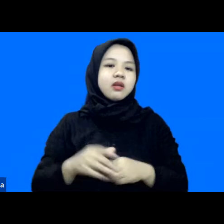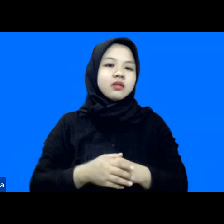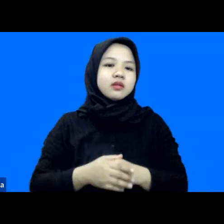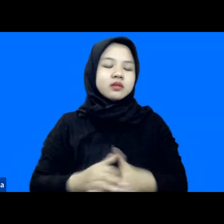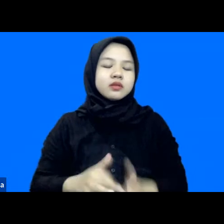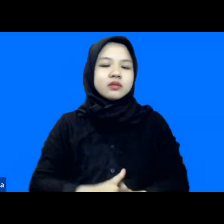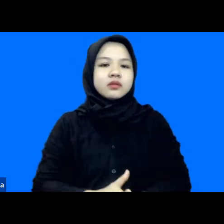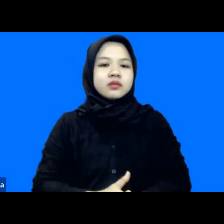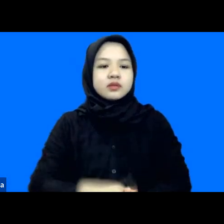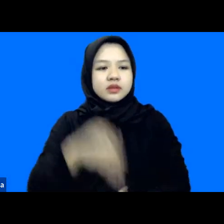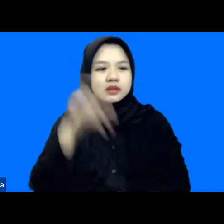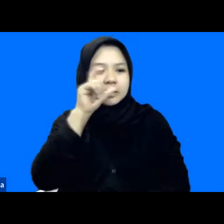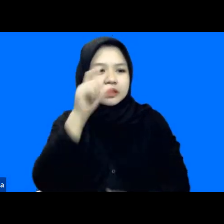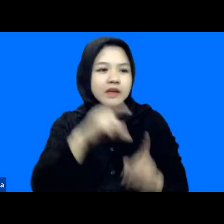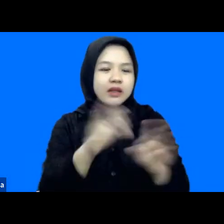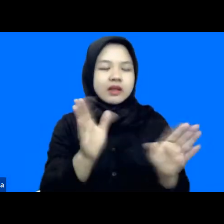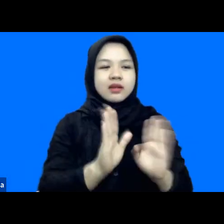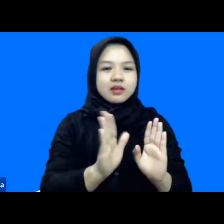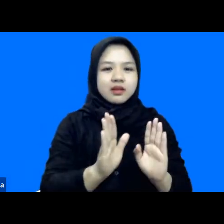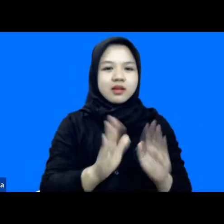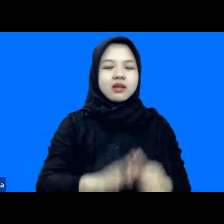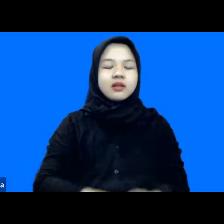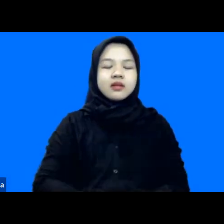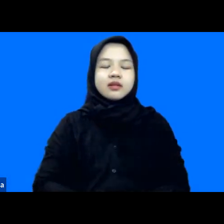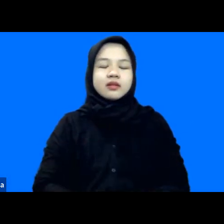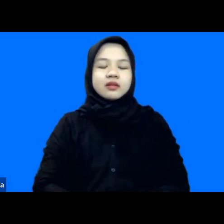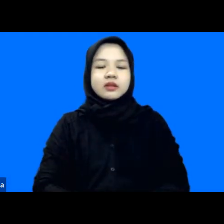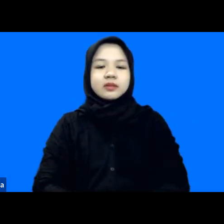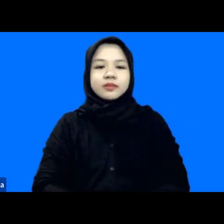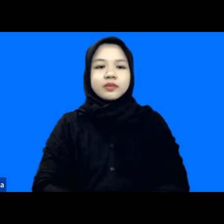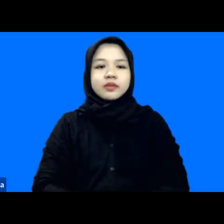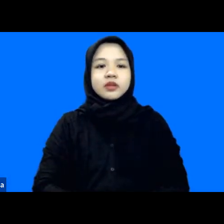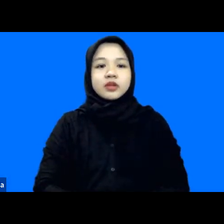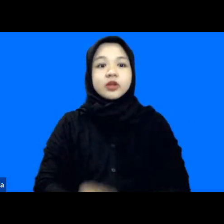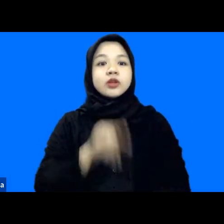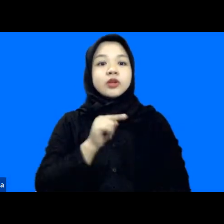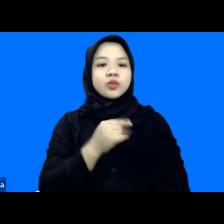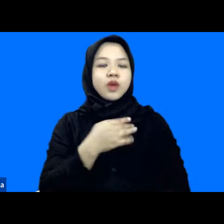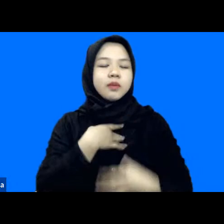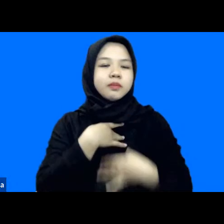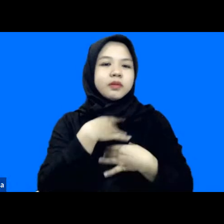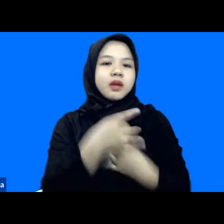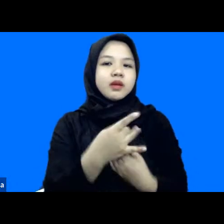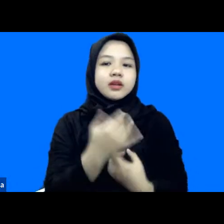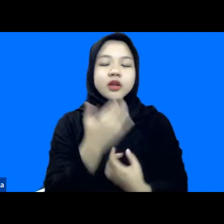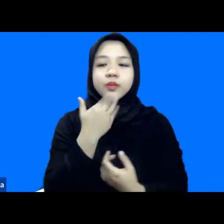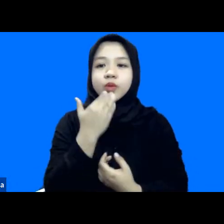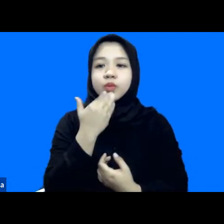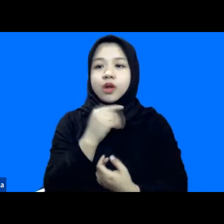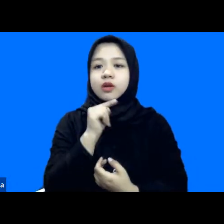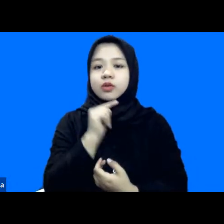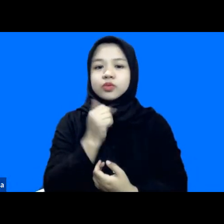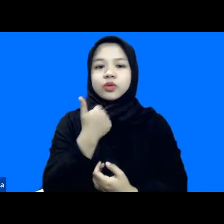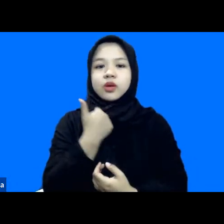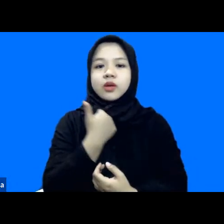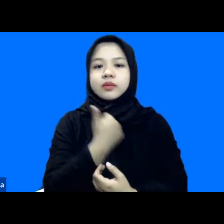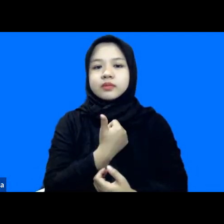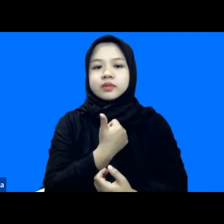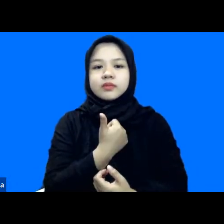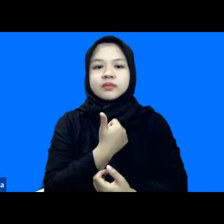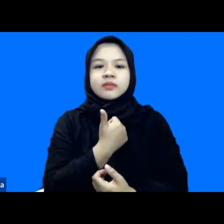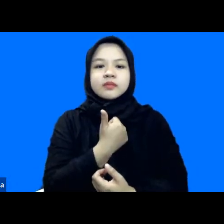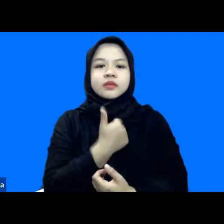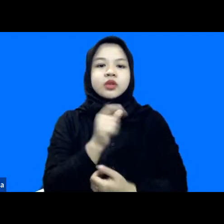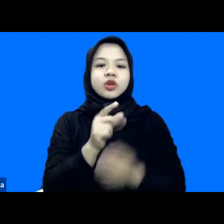nyari-nyari data gitu ya dan itu yang apa yang menarik ya gitu dan mudah-mudahan itu juga bisa You